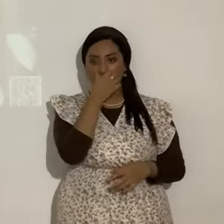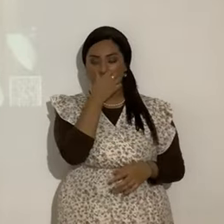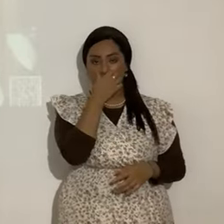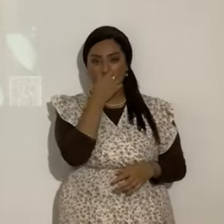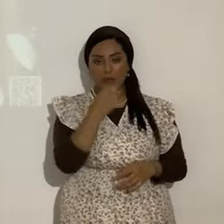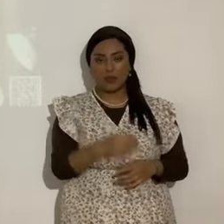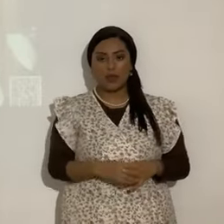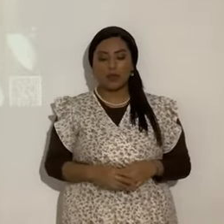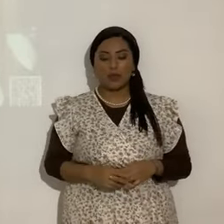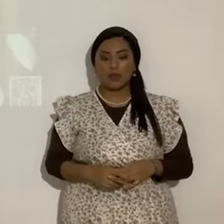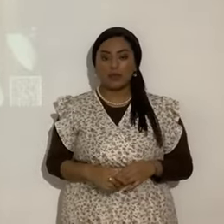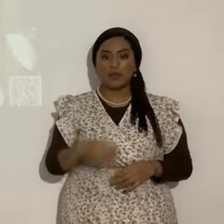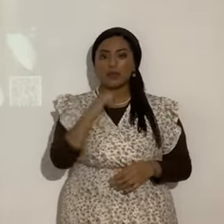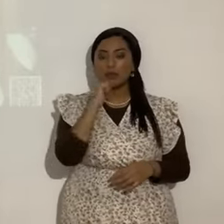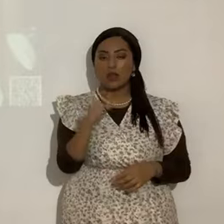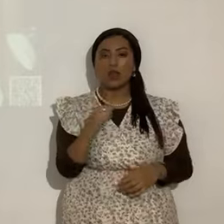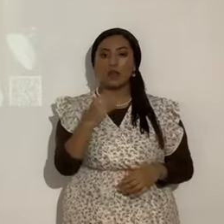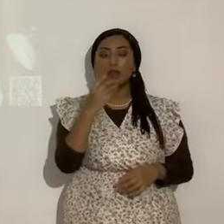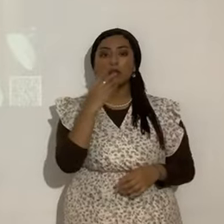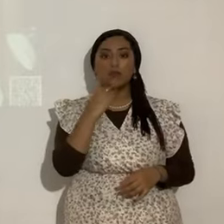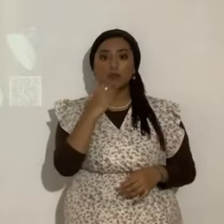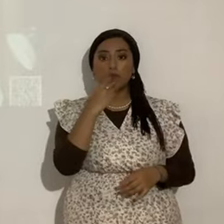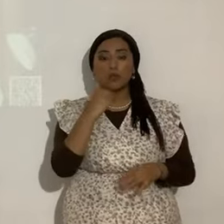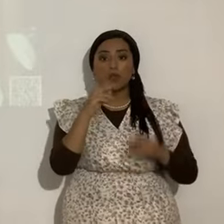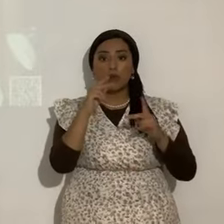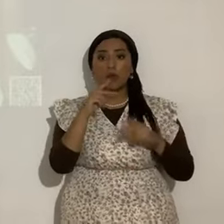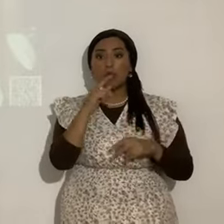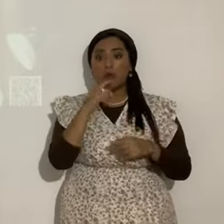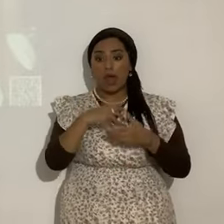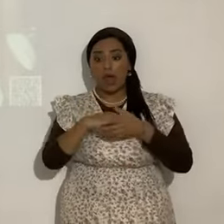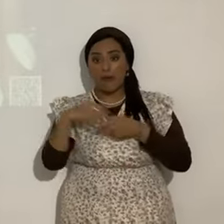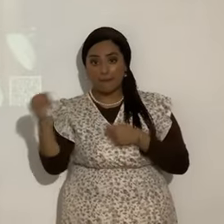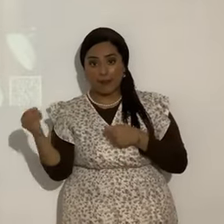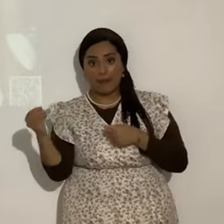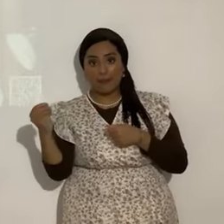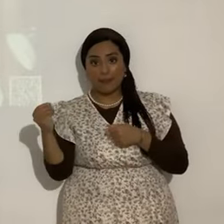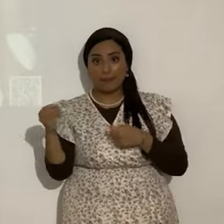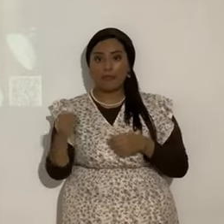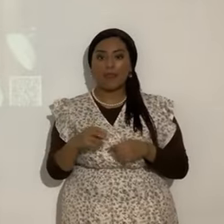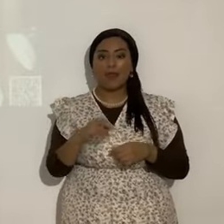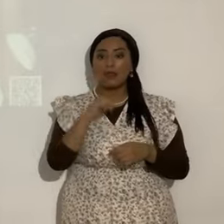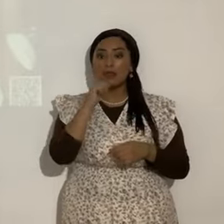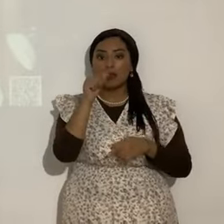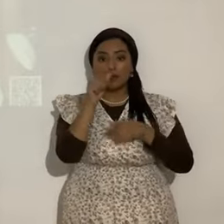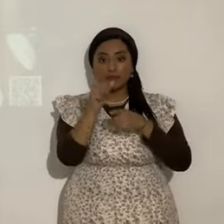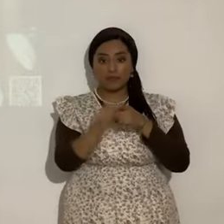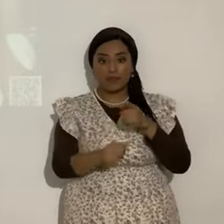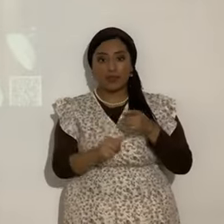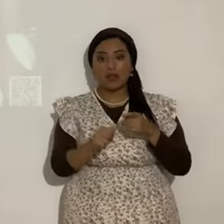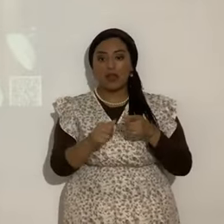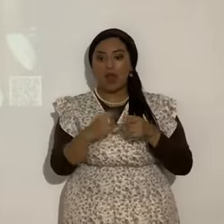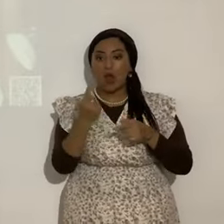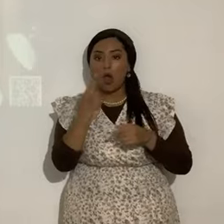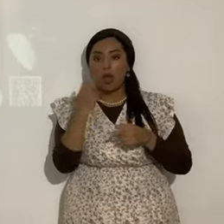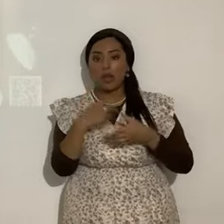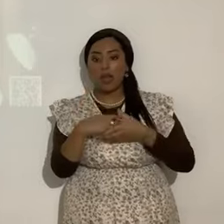pues, no es judío, dice el 28, el que lo es exteriormente, ni es la circuncisión la que se hace exteriormente en la carne.